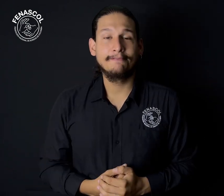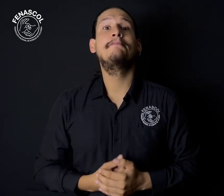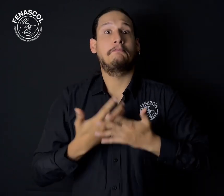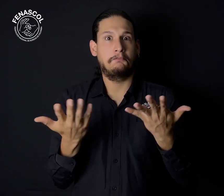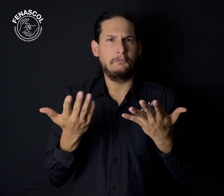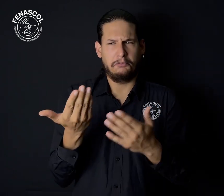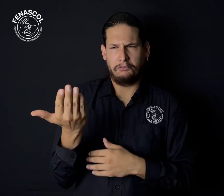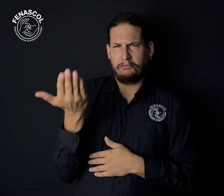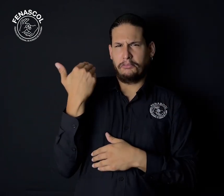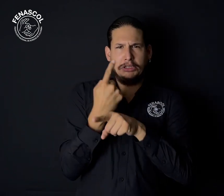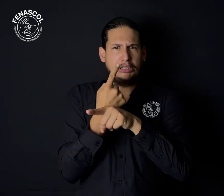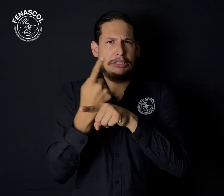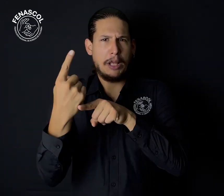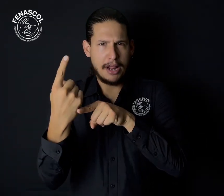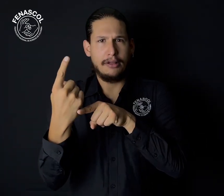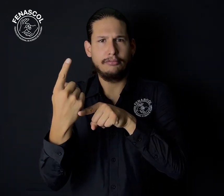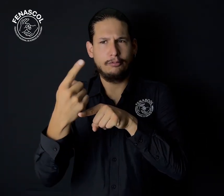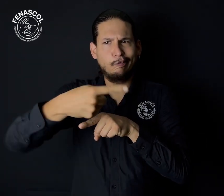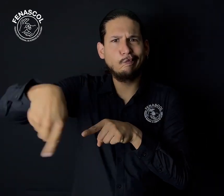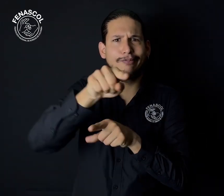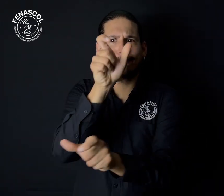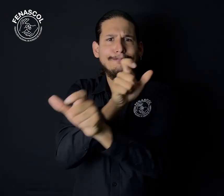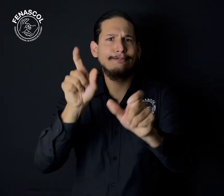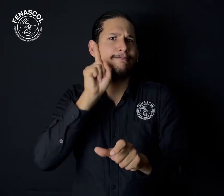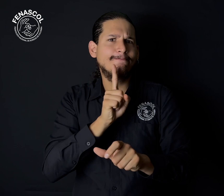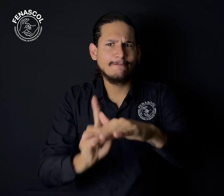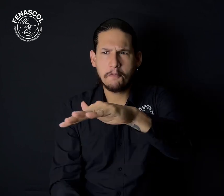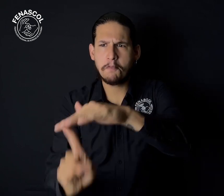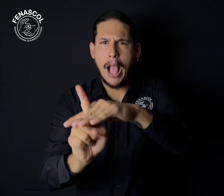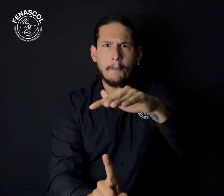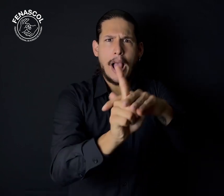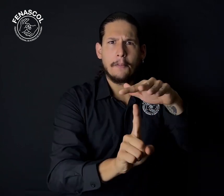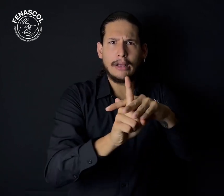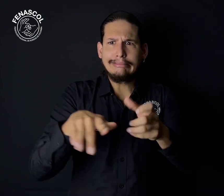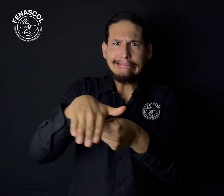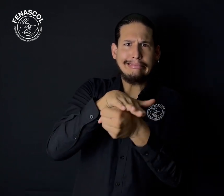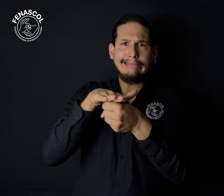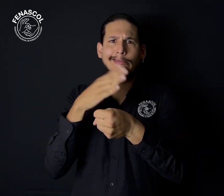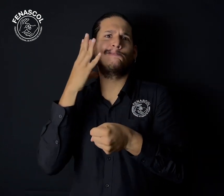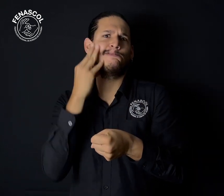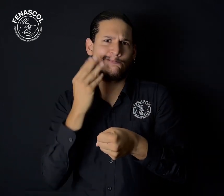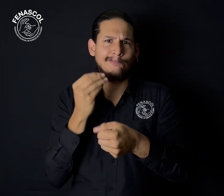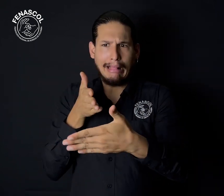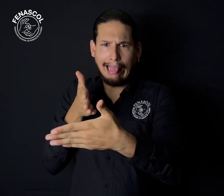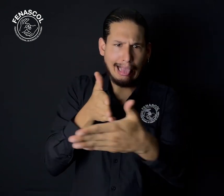La semana pasada, a varias personas sordas, les surgió una situación que los enfrenta